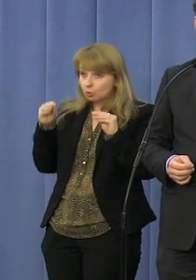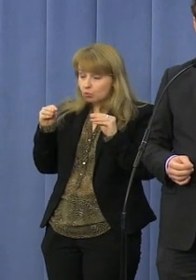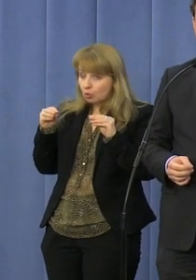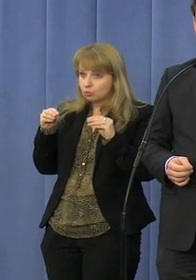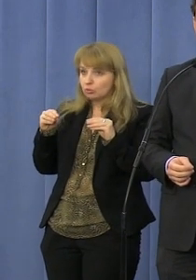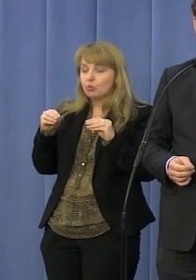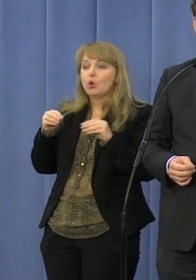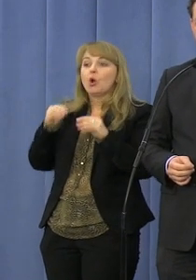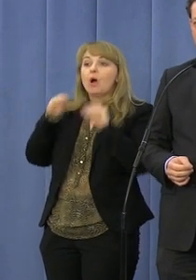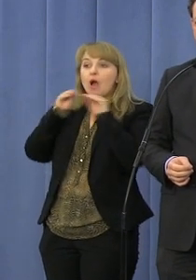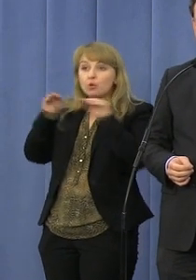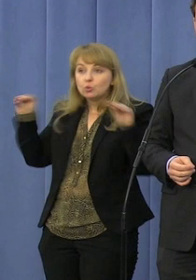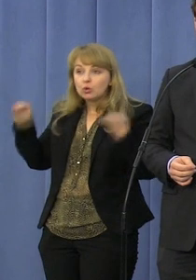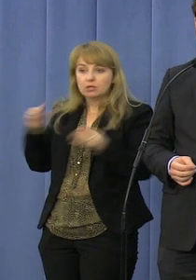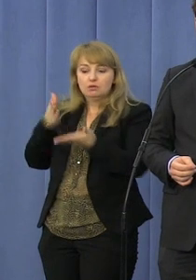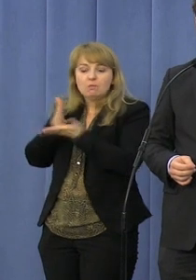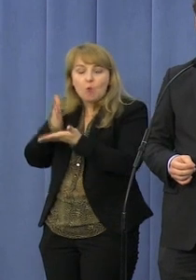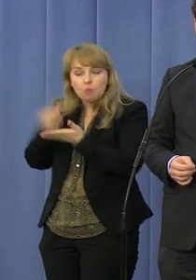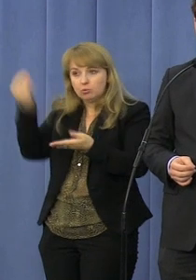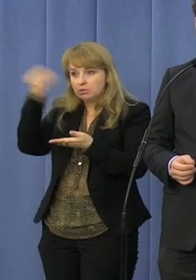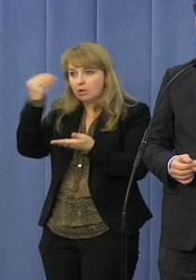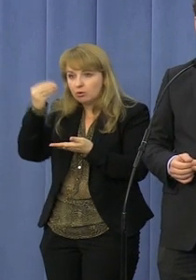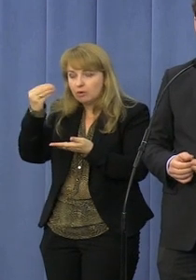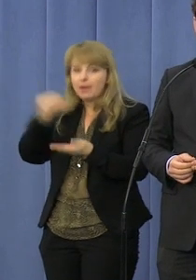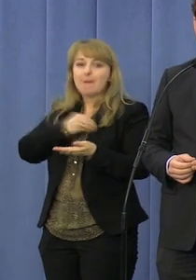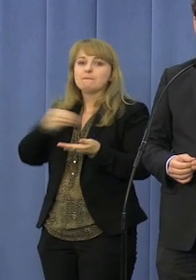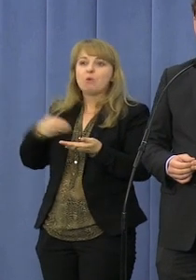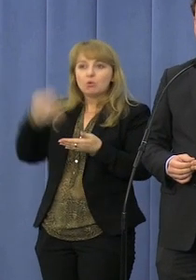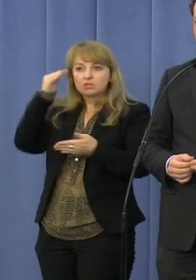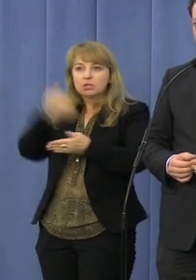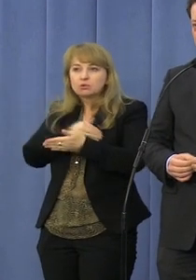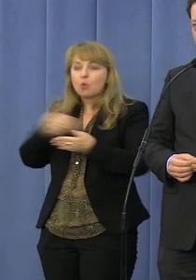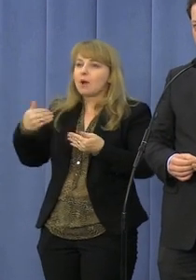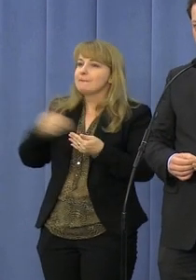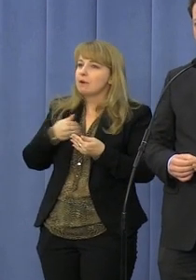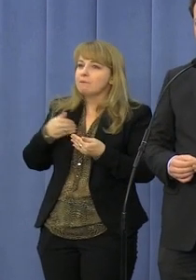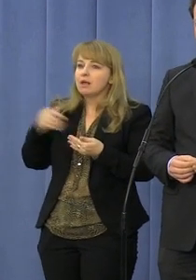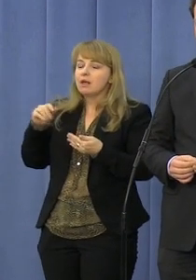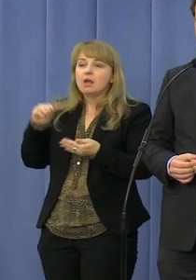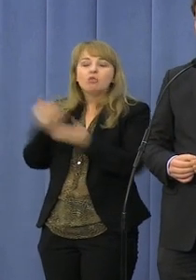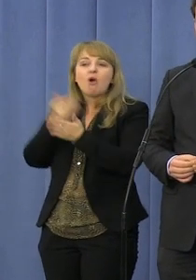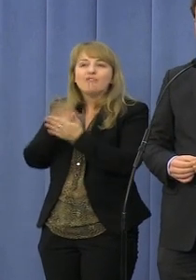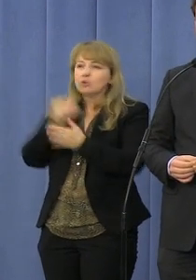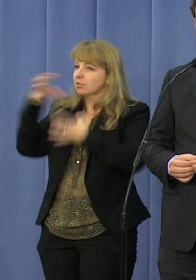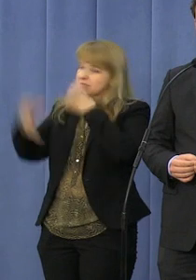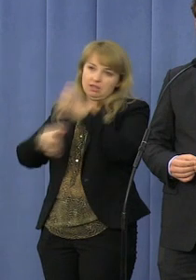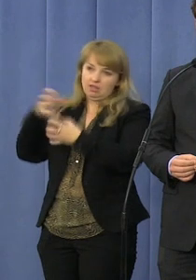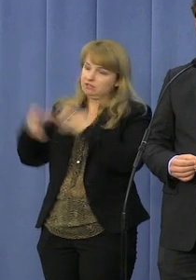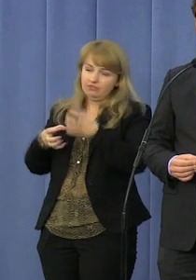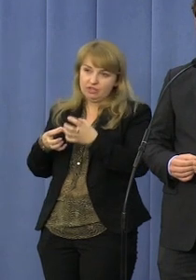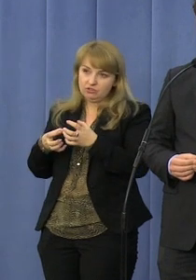na edukację, na pomoce naukowe, polska szkoła byłaby, nie wiem czy najnowocześniejsza na świecie, ale na pewno